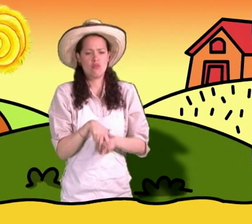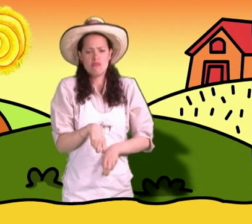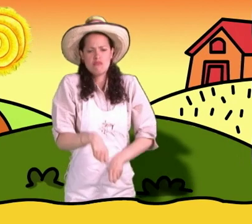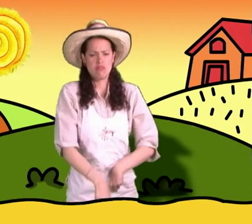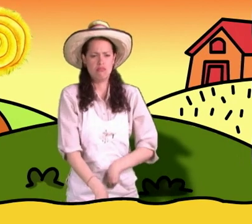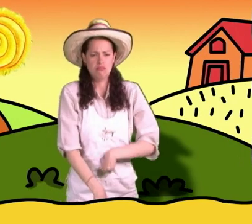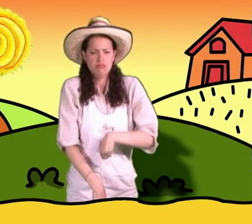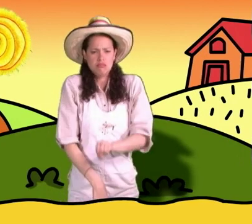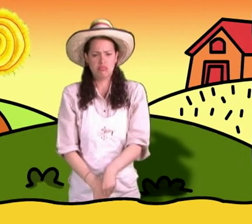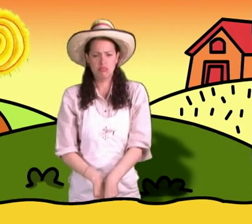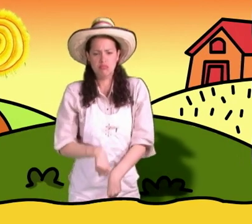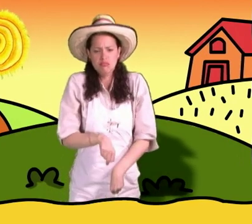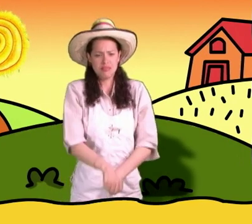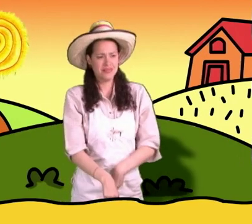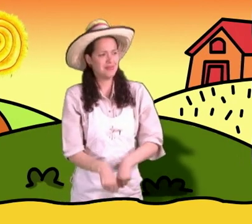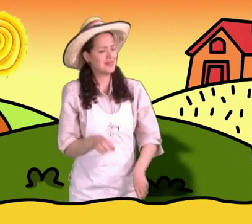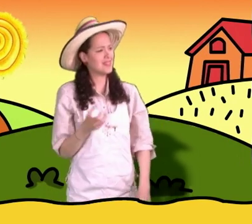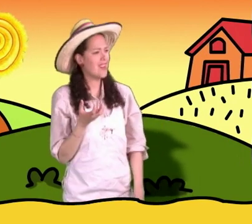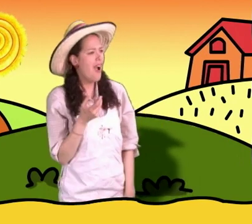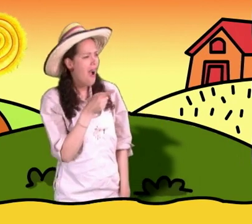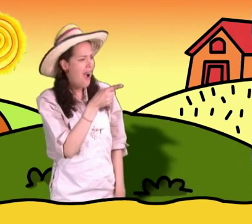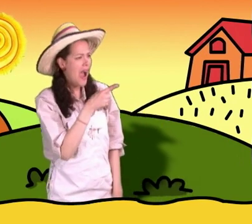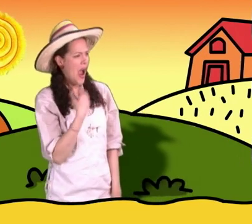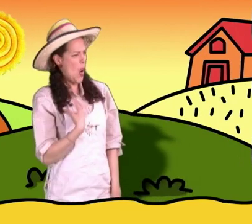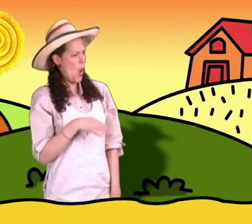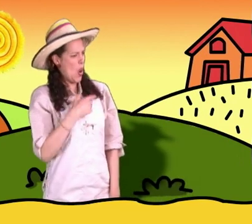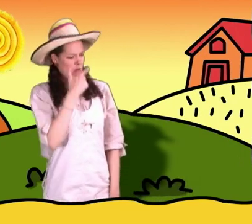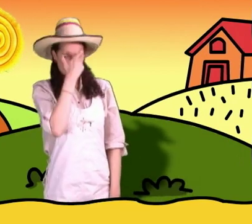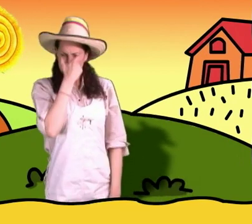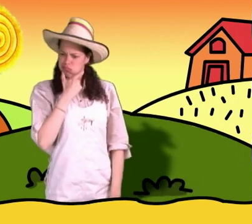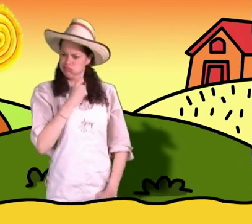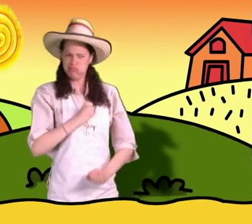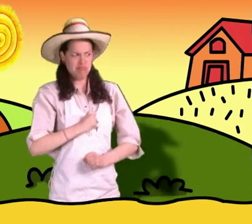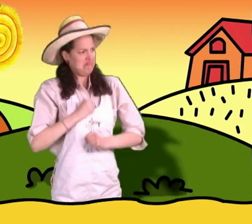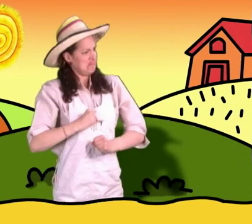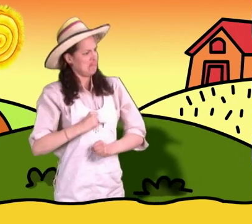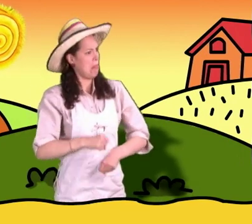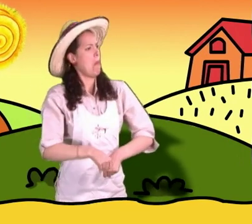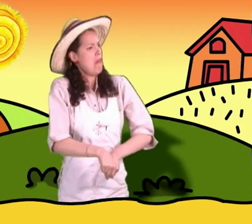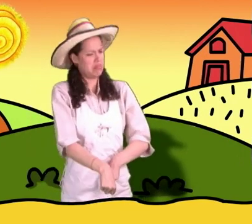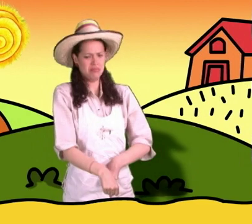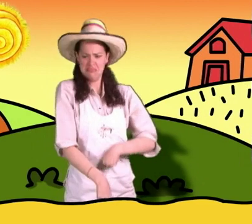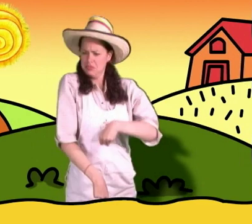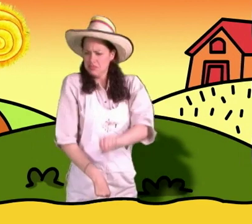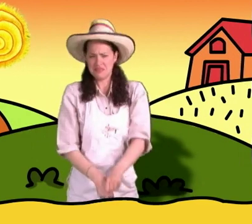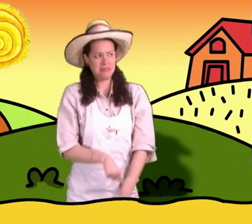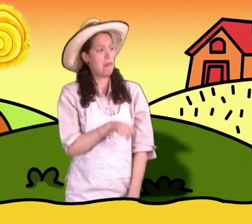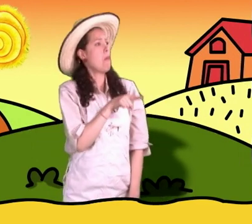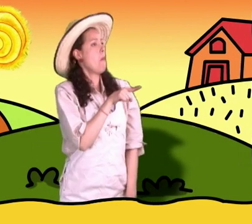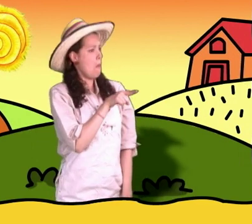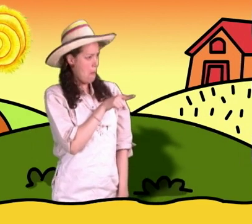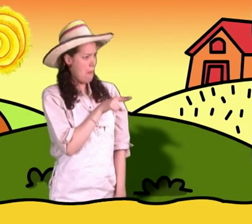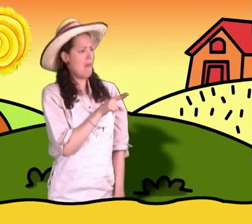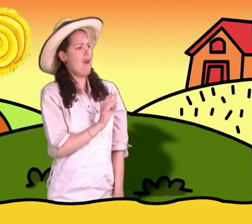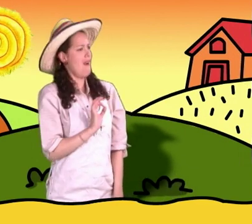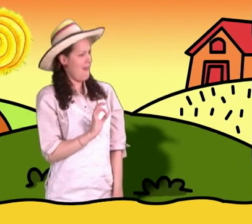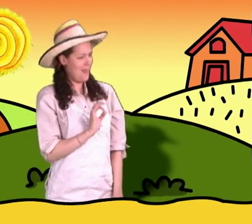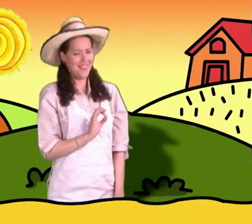el establo donde encontramos los caballos. Y qué hermosos son, qué elegantes. Miren cómo caminan.